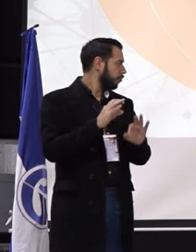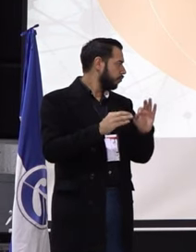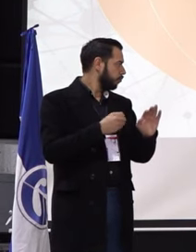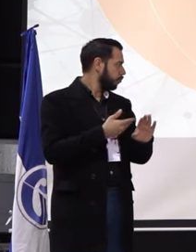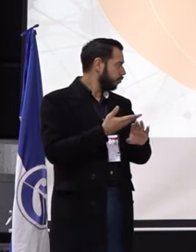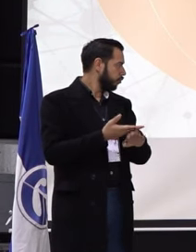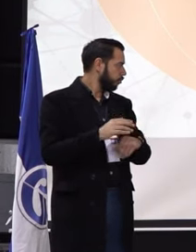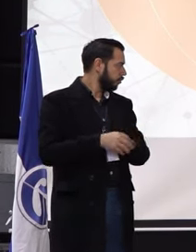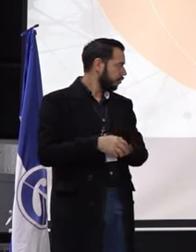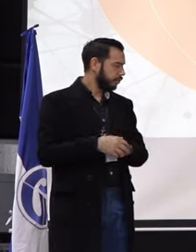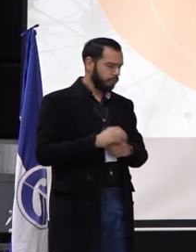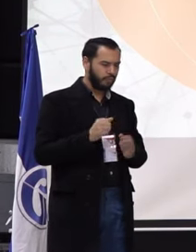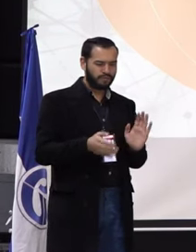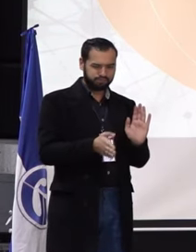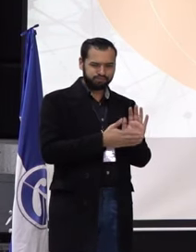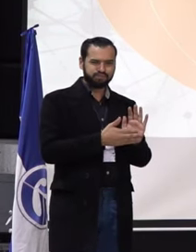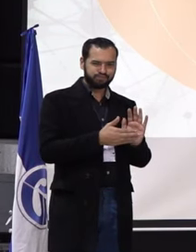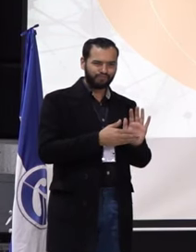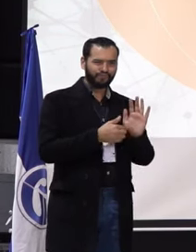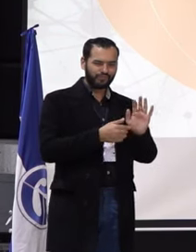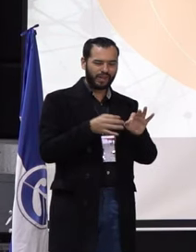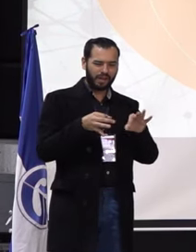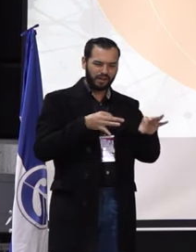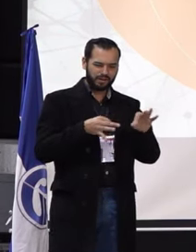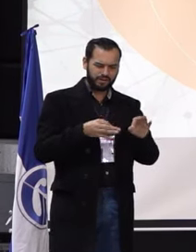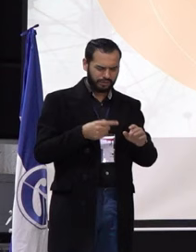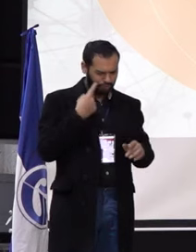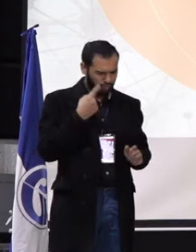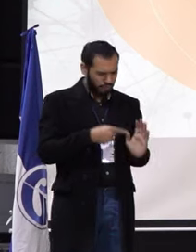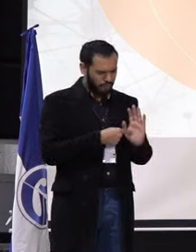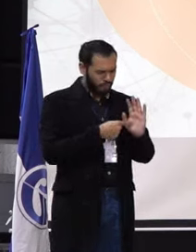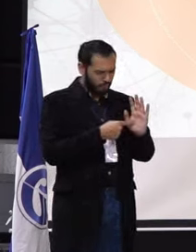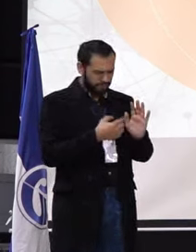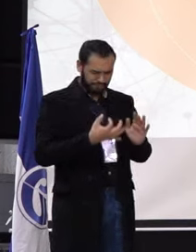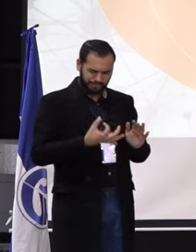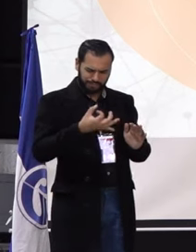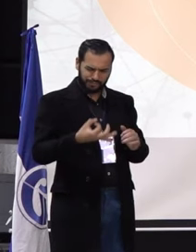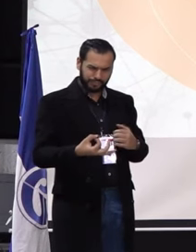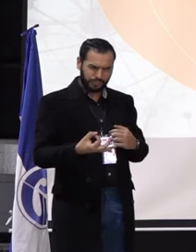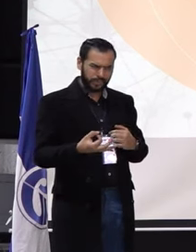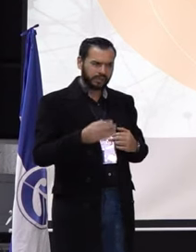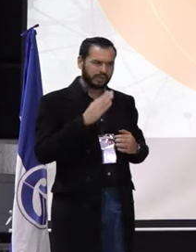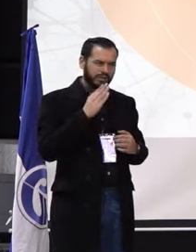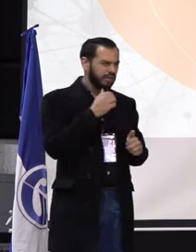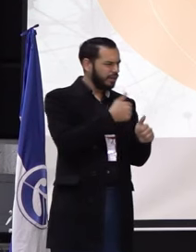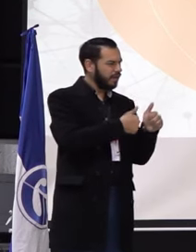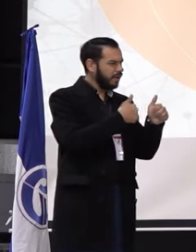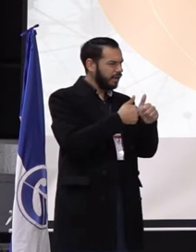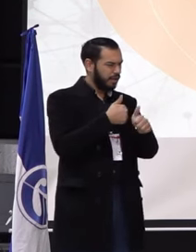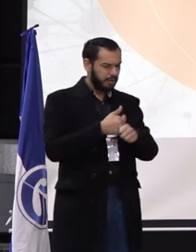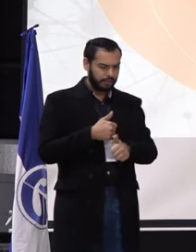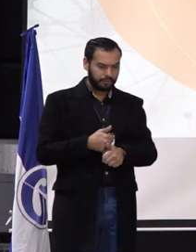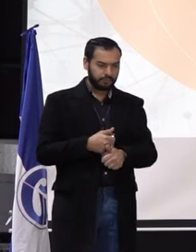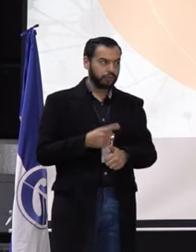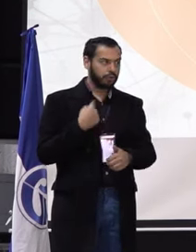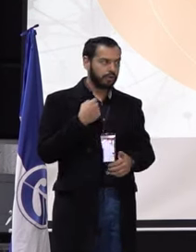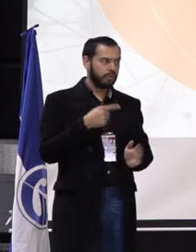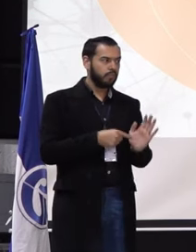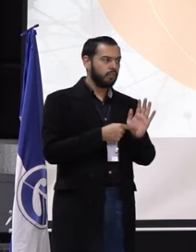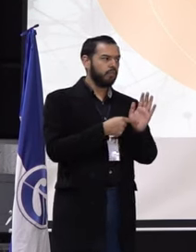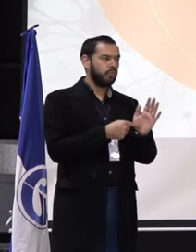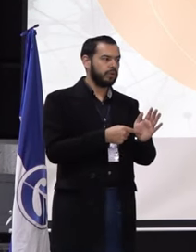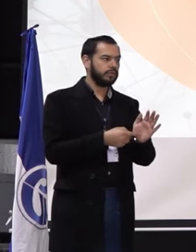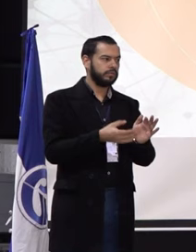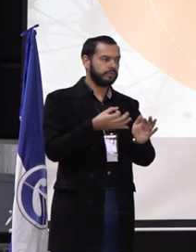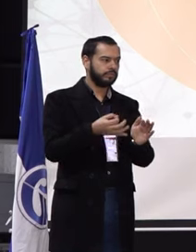donde uno acá largumente, donde uno acá muestre en realidad quién es cada uno y muestre de